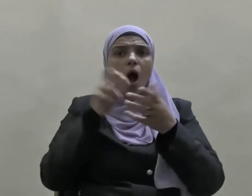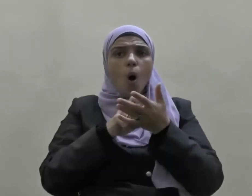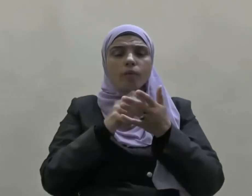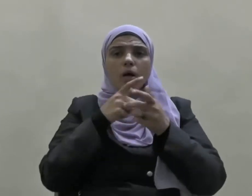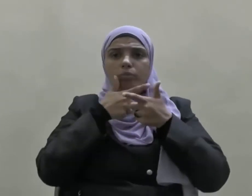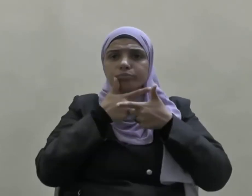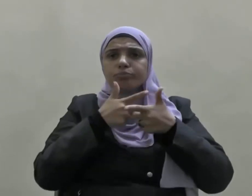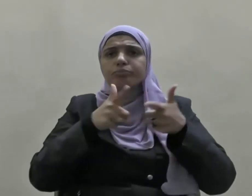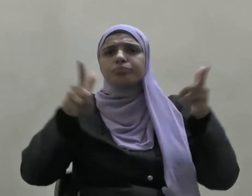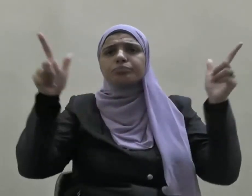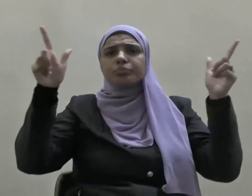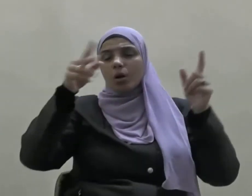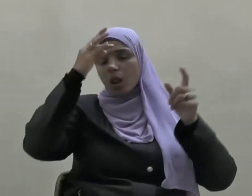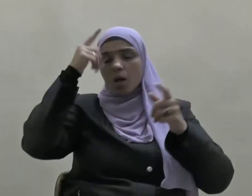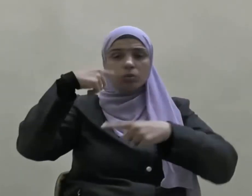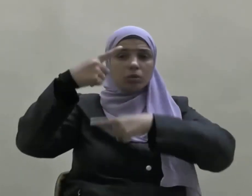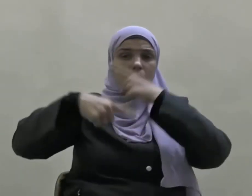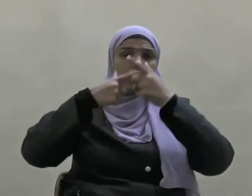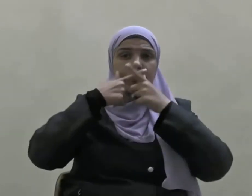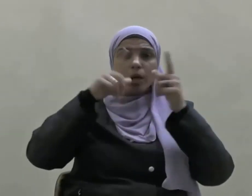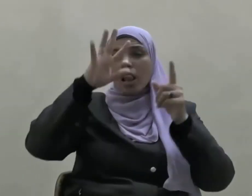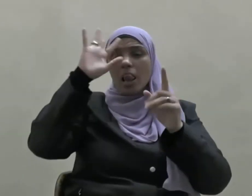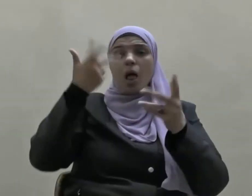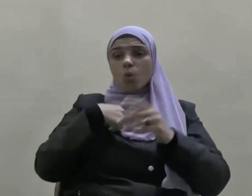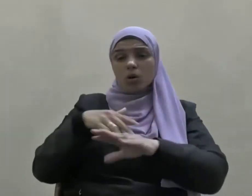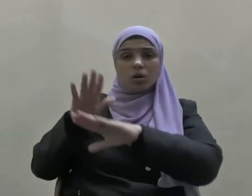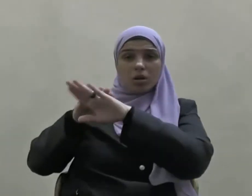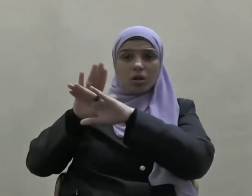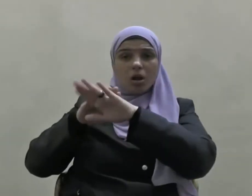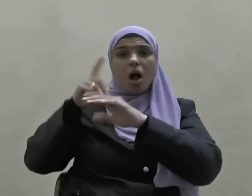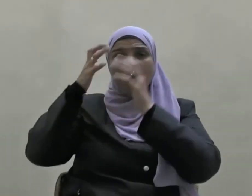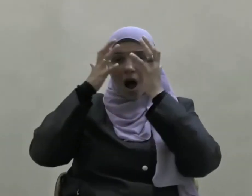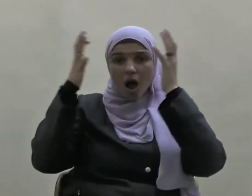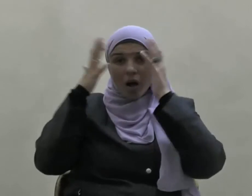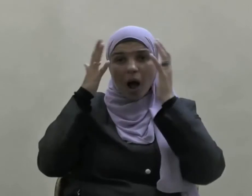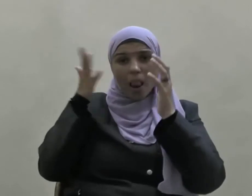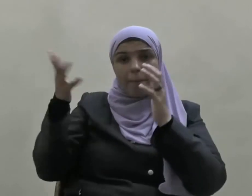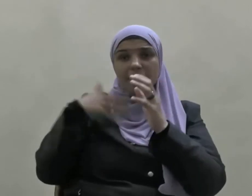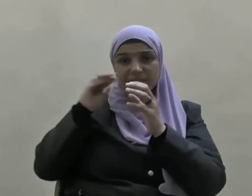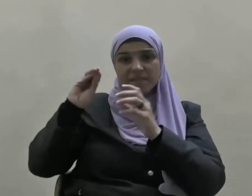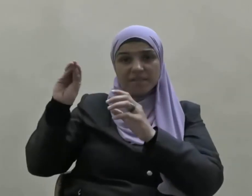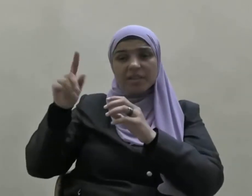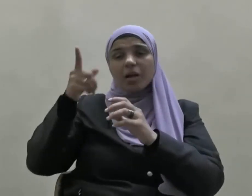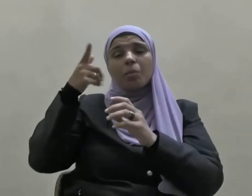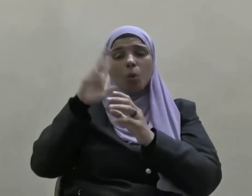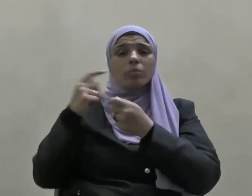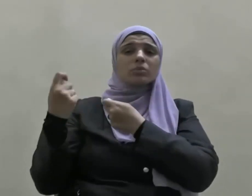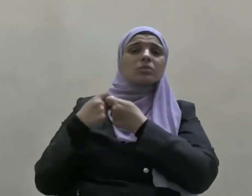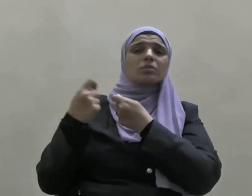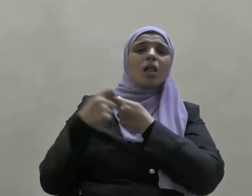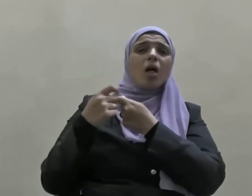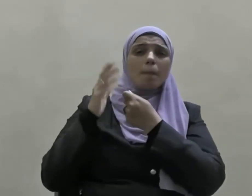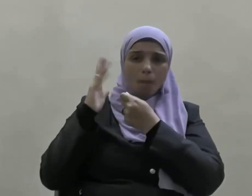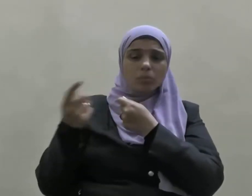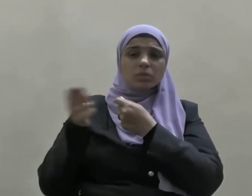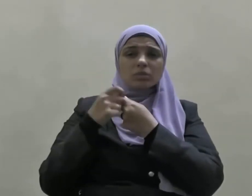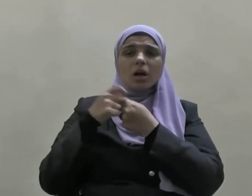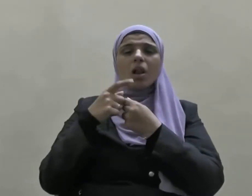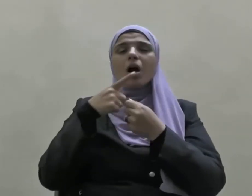أباعوا به ولو ردوه إلى الرسول وإلى أولي الأمر منهم لعلمه الذين